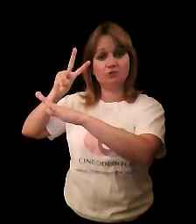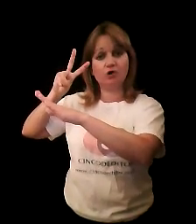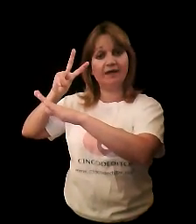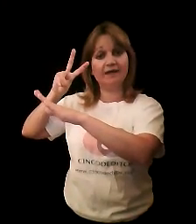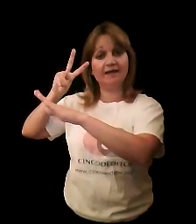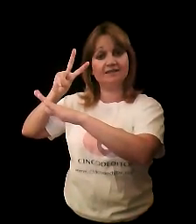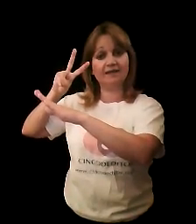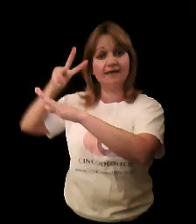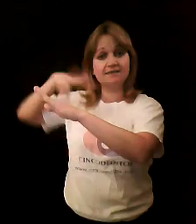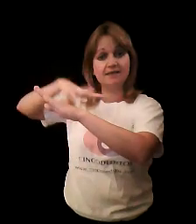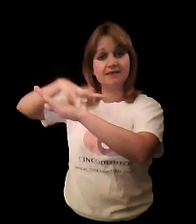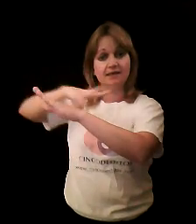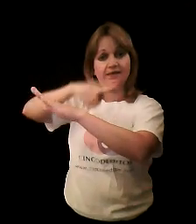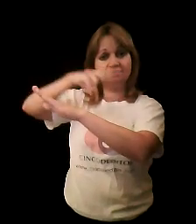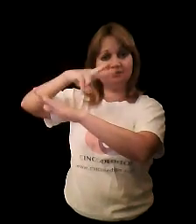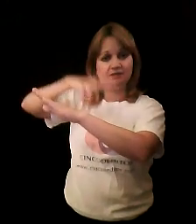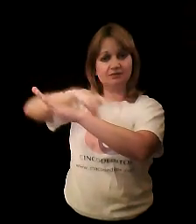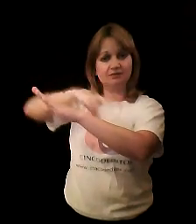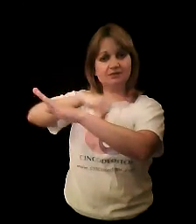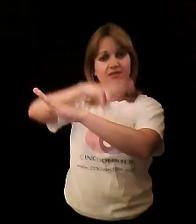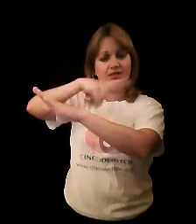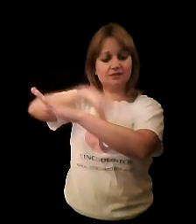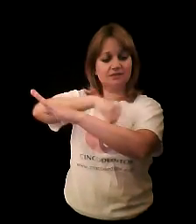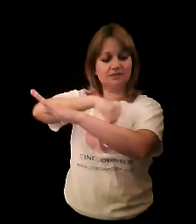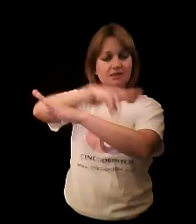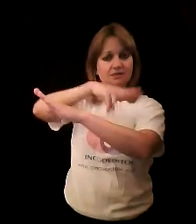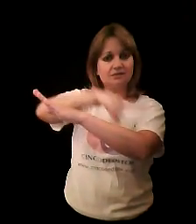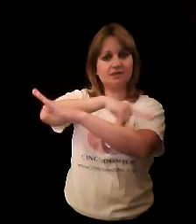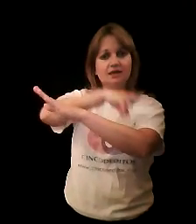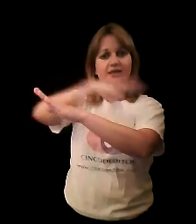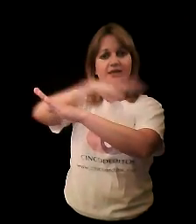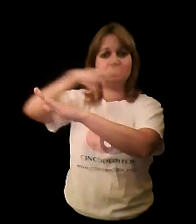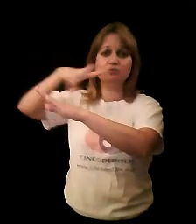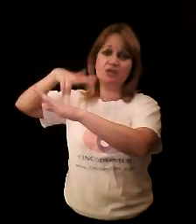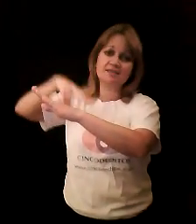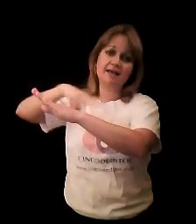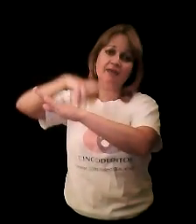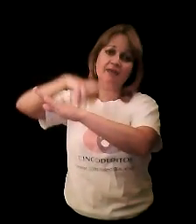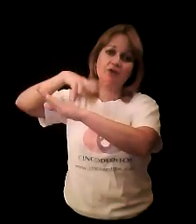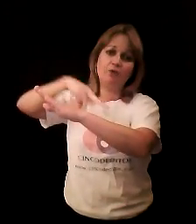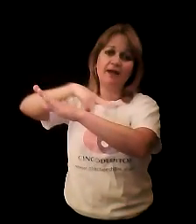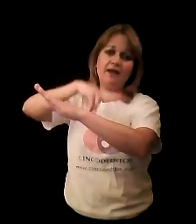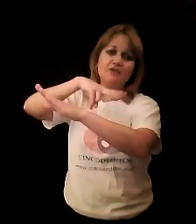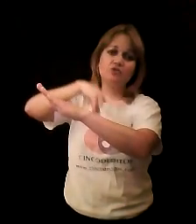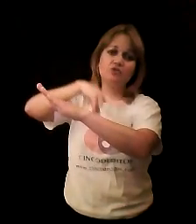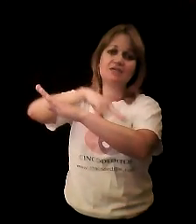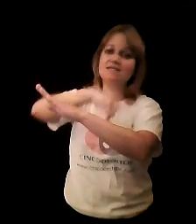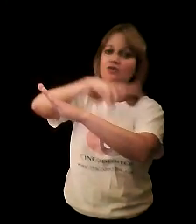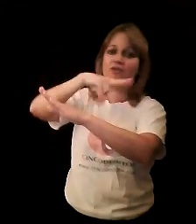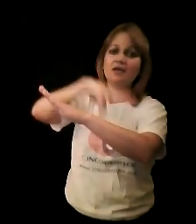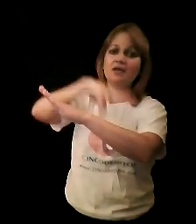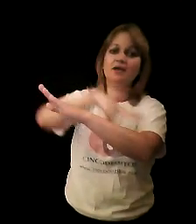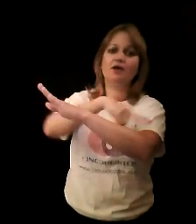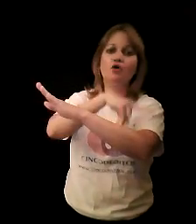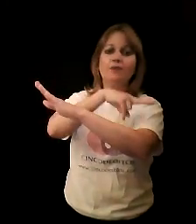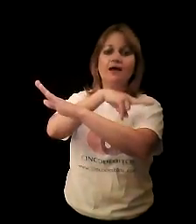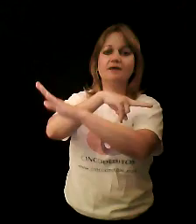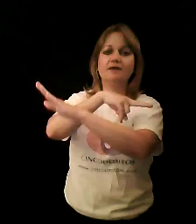vamos a coger las tijeras y chik, chik, chik, chik, estamos esquilando la oveja, esto es el signo de oveja.